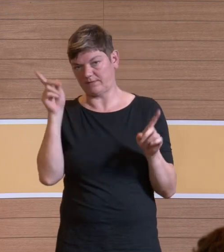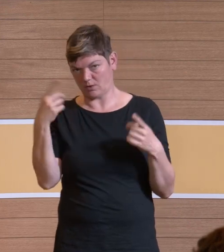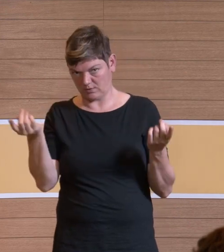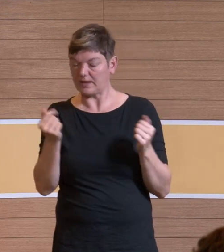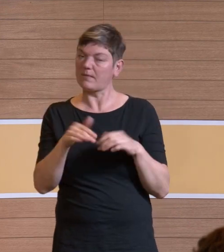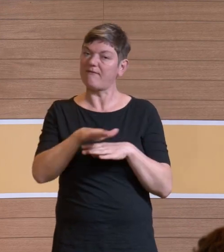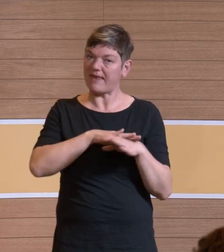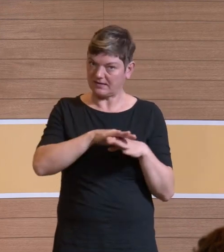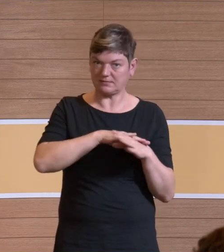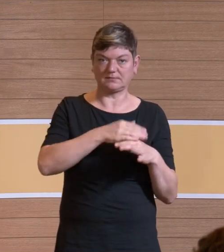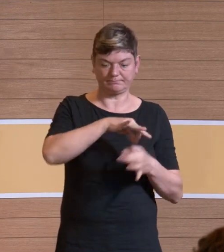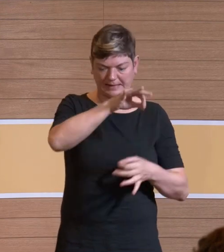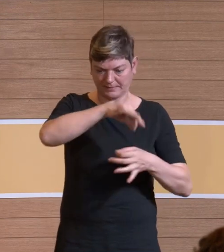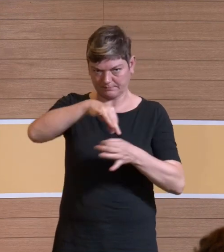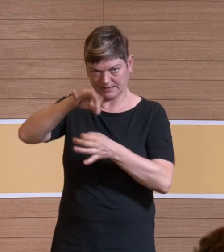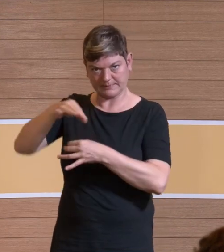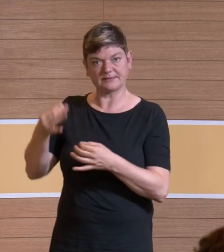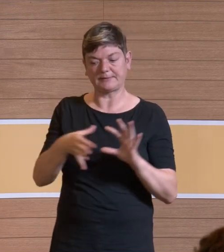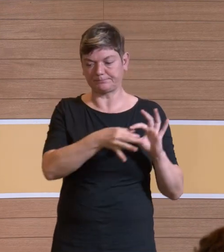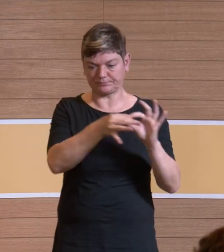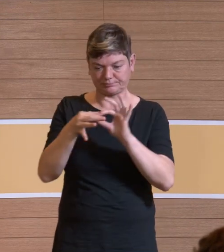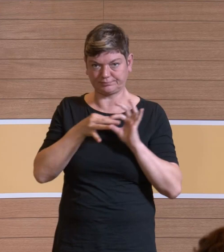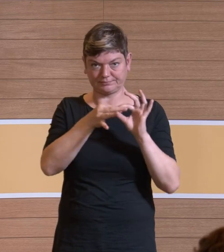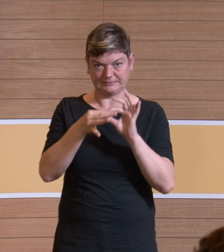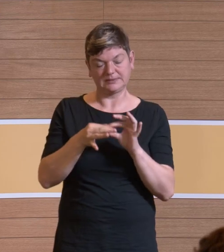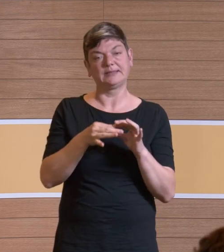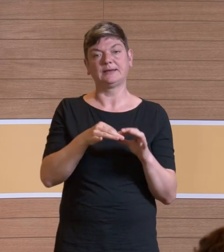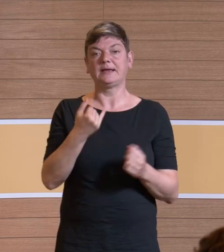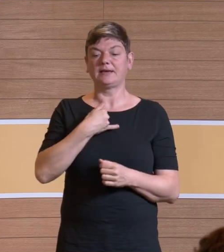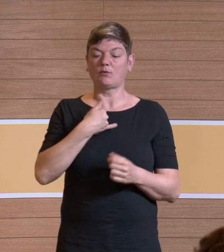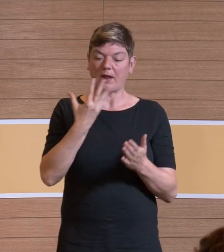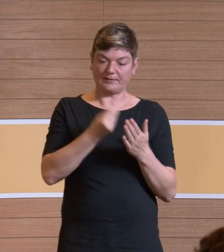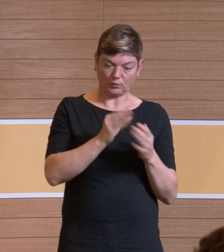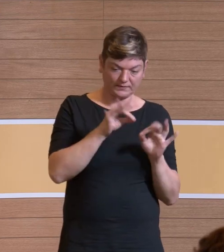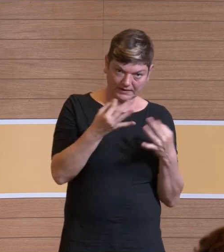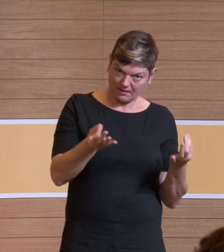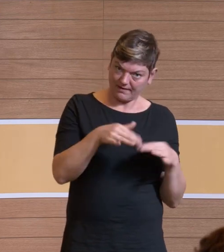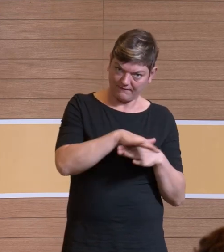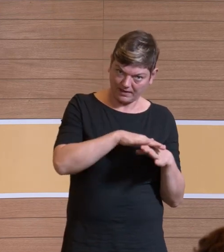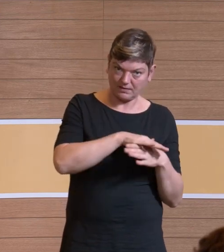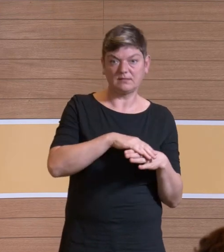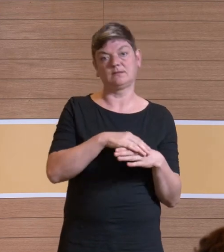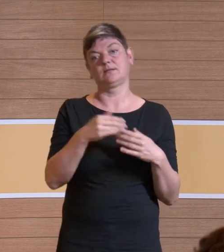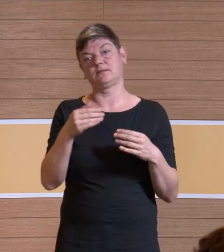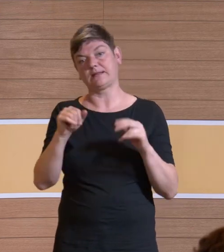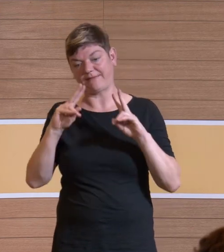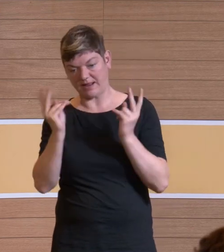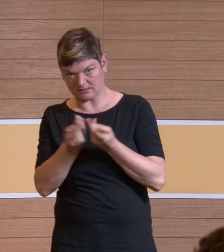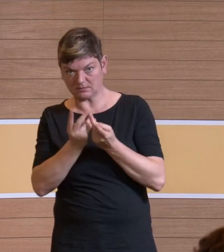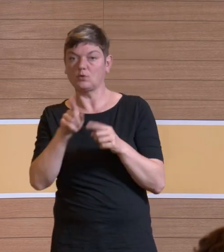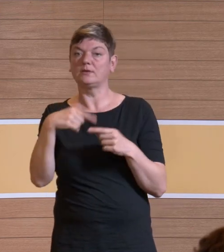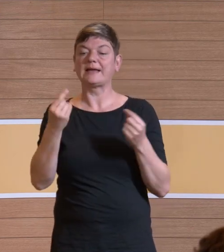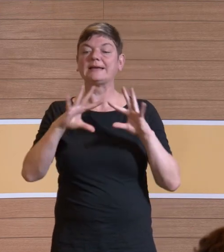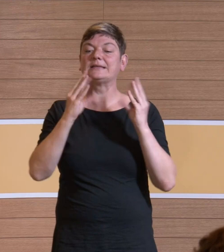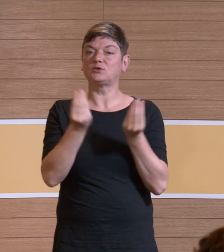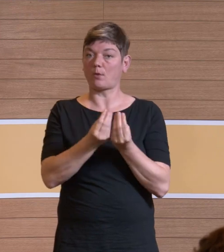die Flächen, die damit verknüpfen die miteinander, errechne die individuelle Absorptionsfläche, die akquivalente und bilde dann den Summenwert. Dann kriege ich